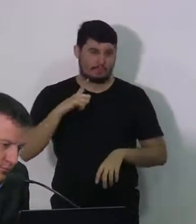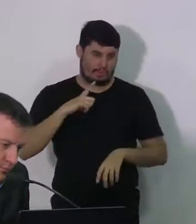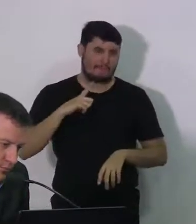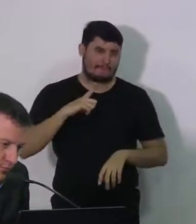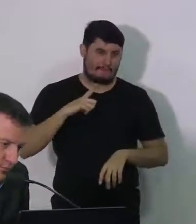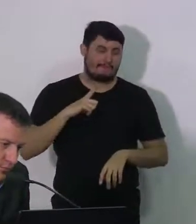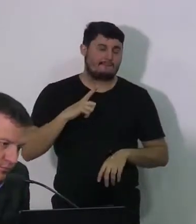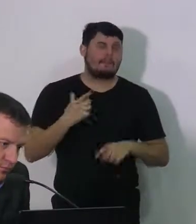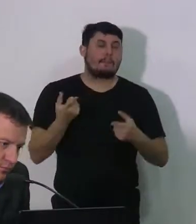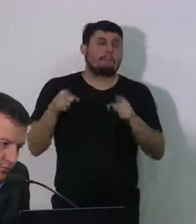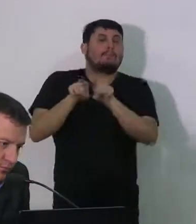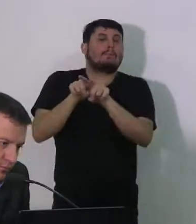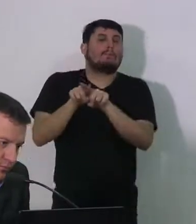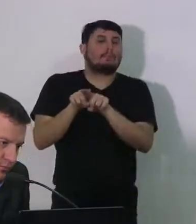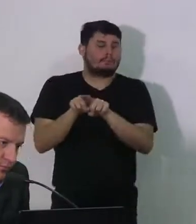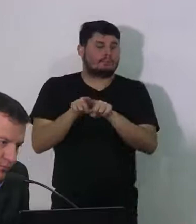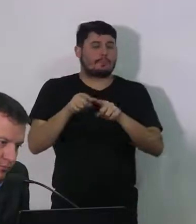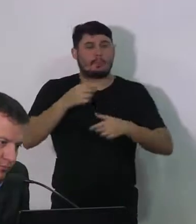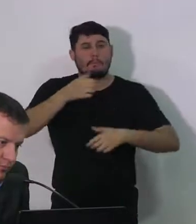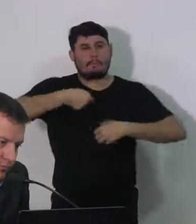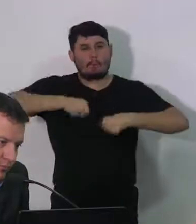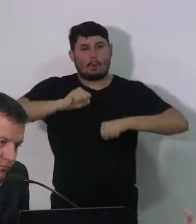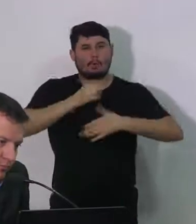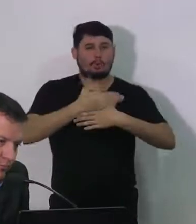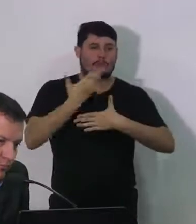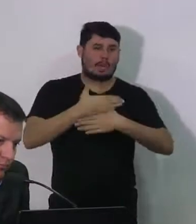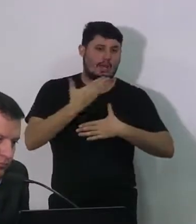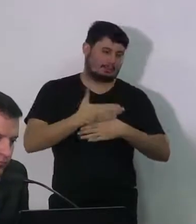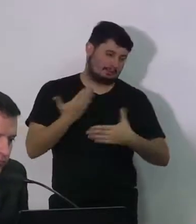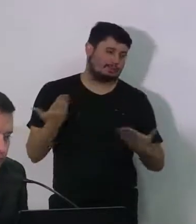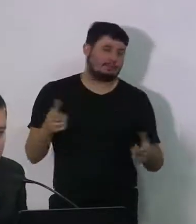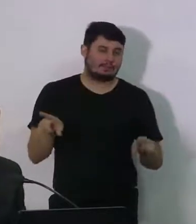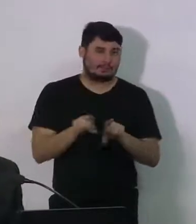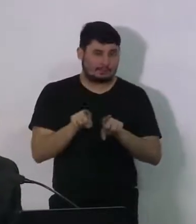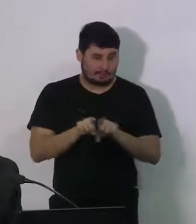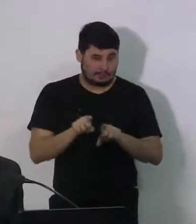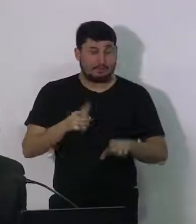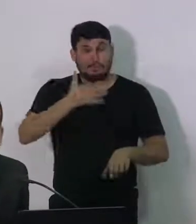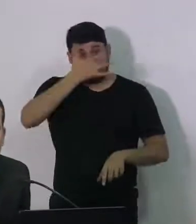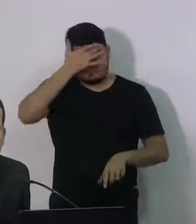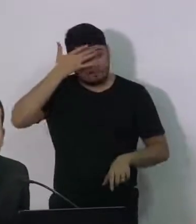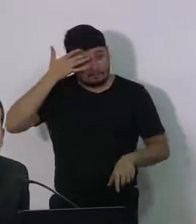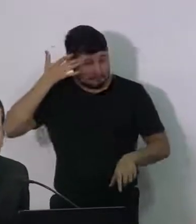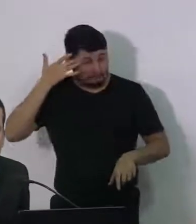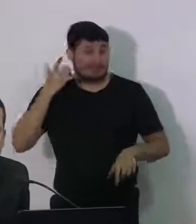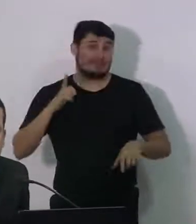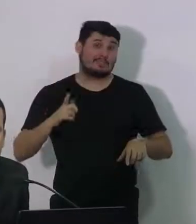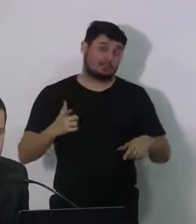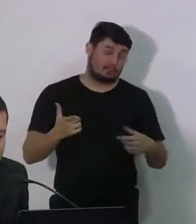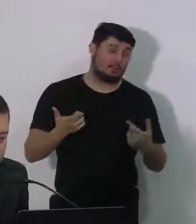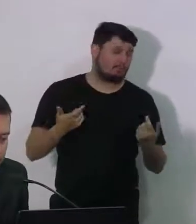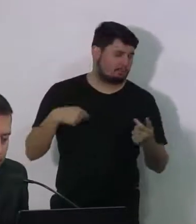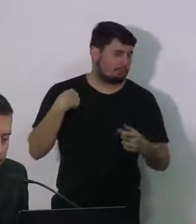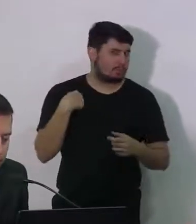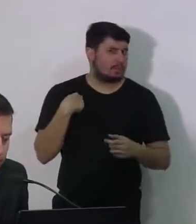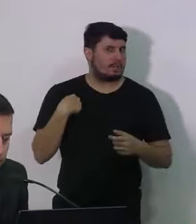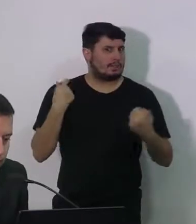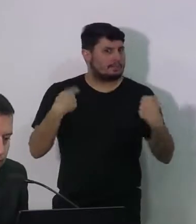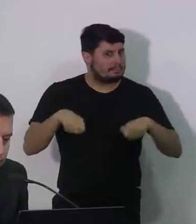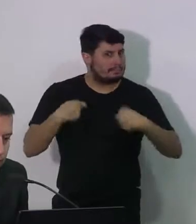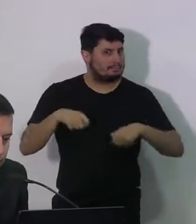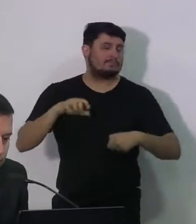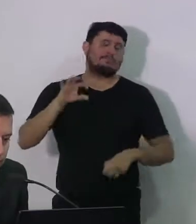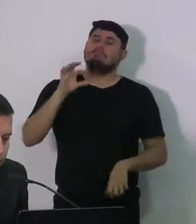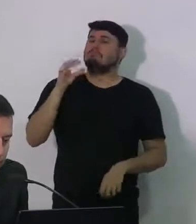mototaxistas, a partir do medicamento em casa, também dando novas alternativas de conseguir renda, a gente também atende a uma